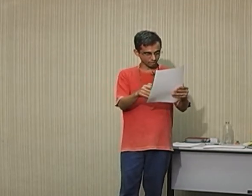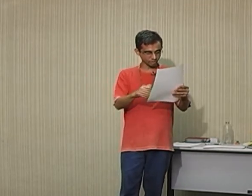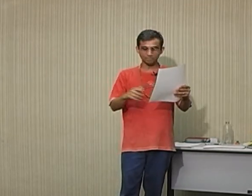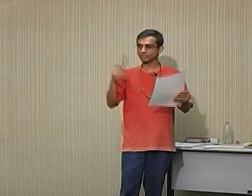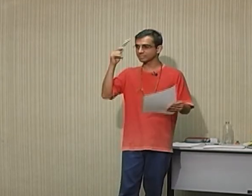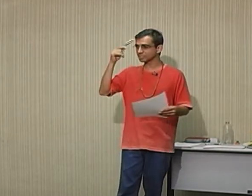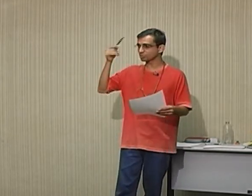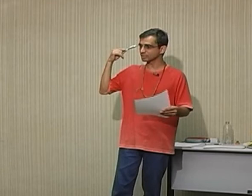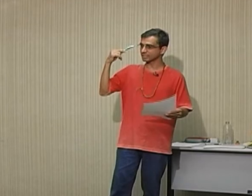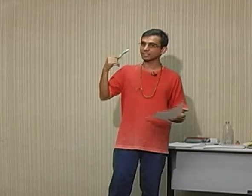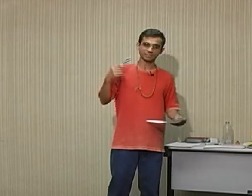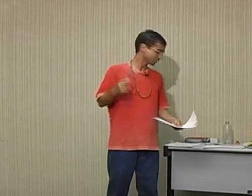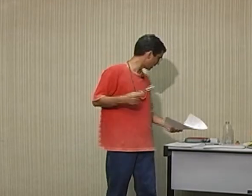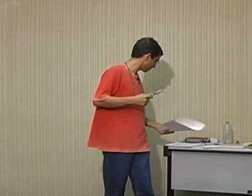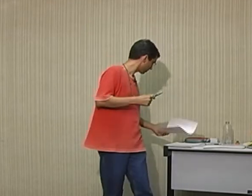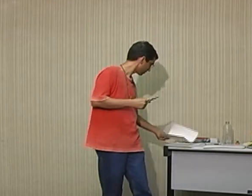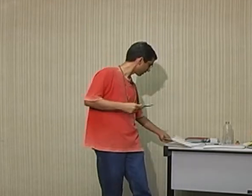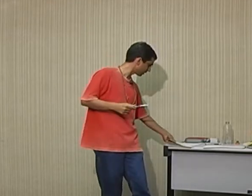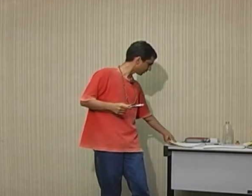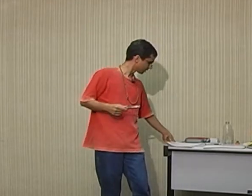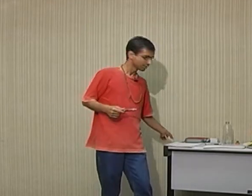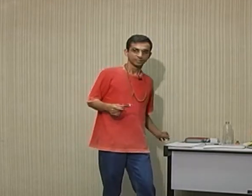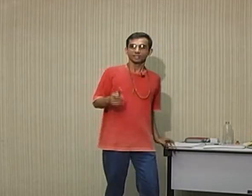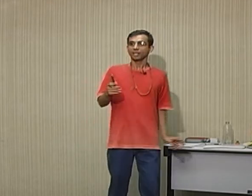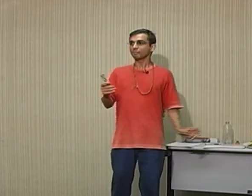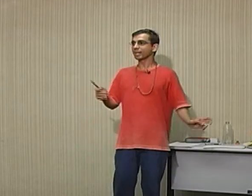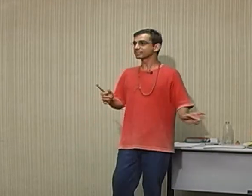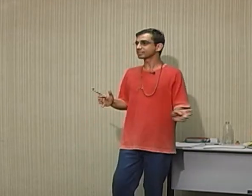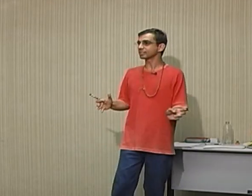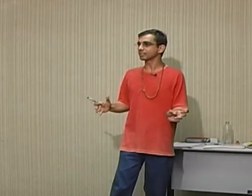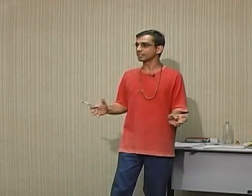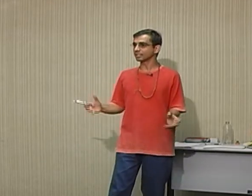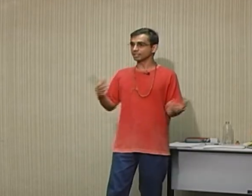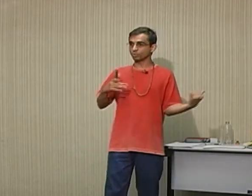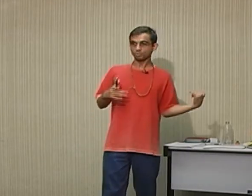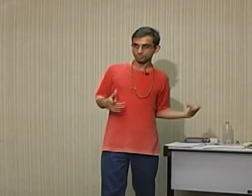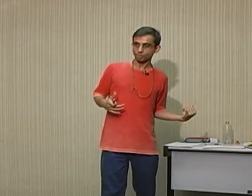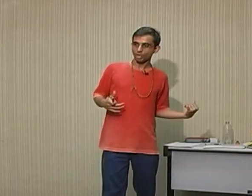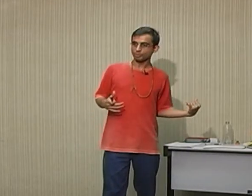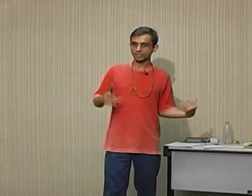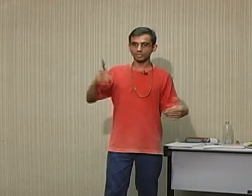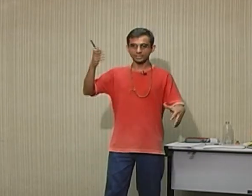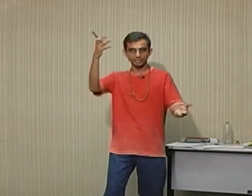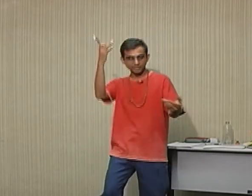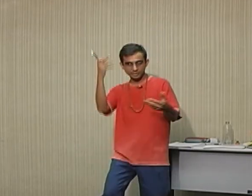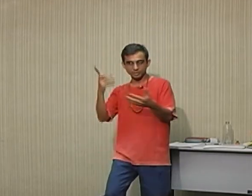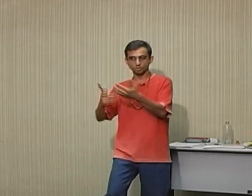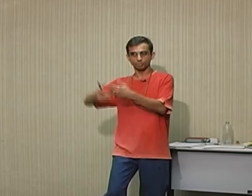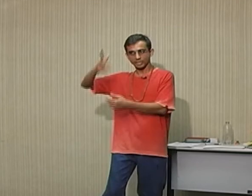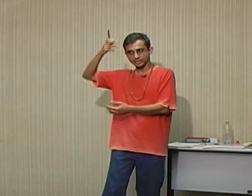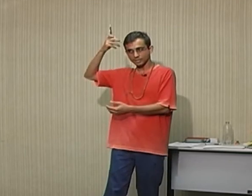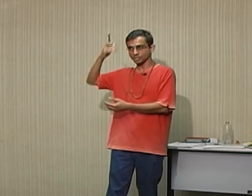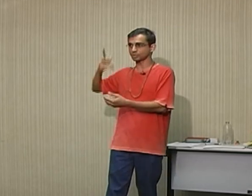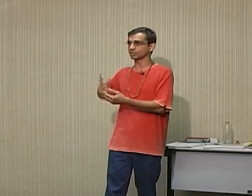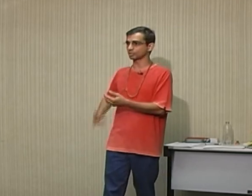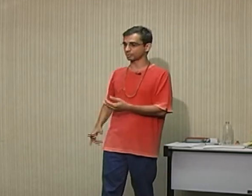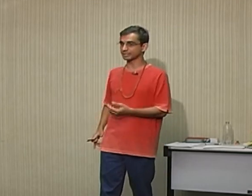eu estou lembrando até de coisa, Tal, né? Mas eu olho para aquilo ali e sigo, porque existe esse roteiro mental.